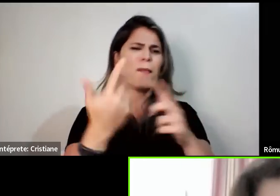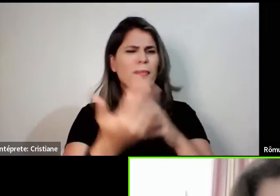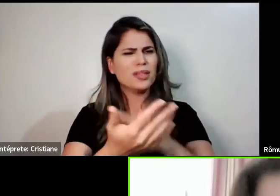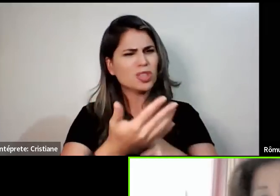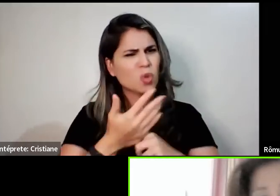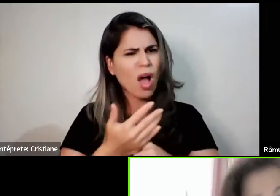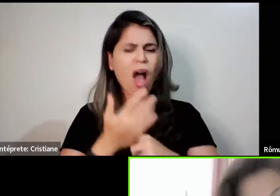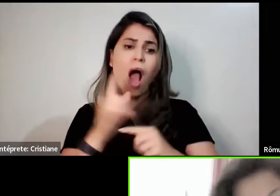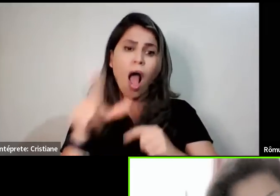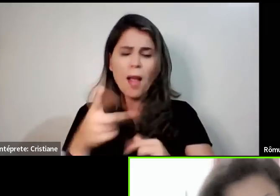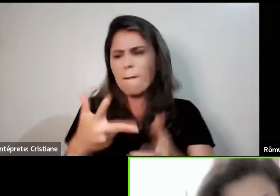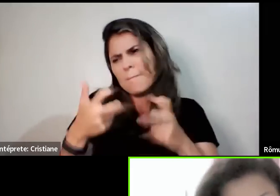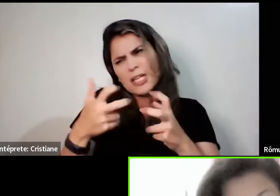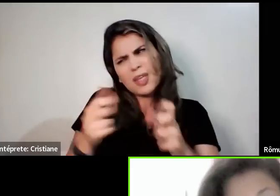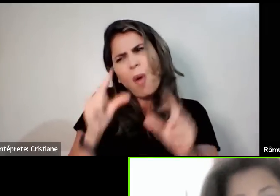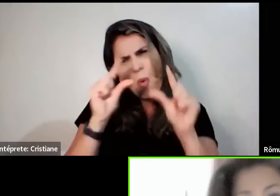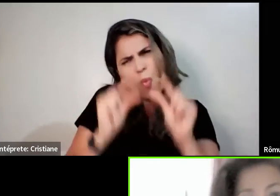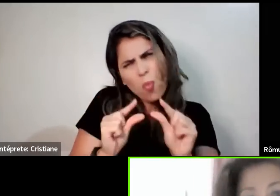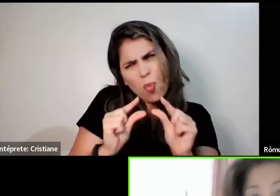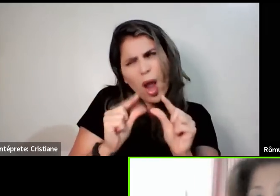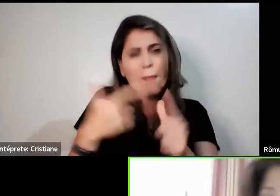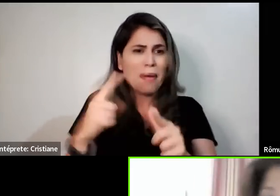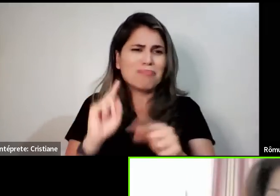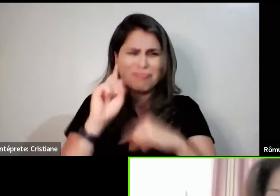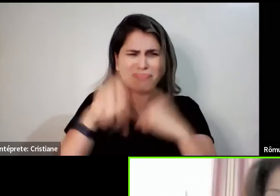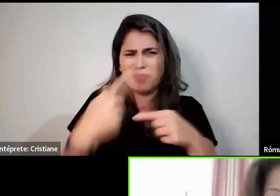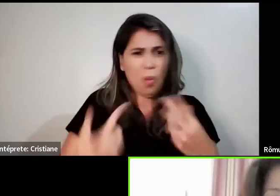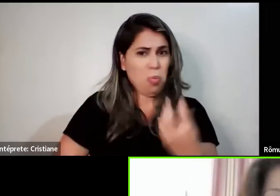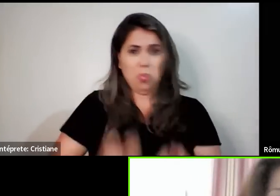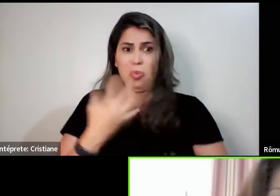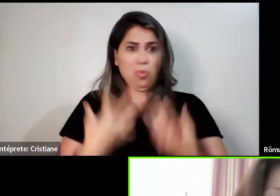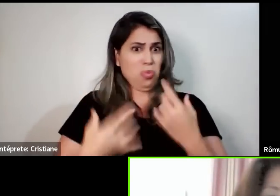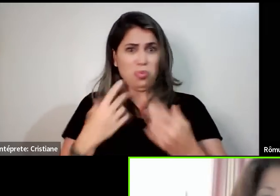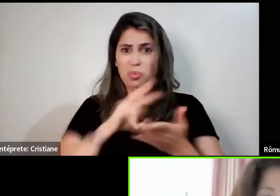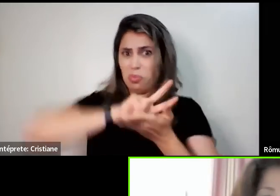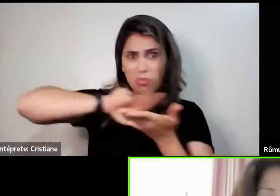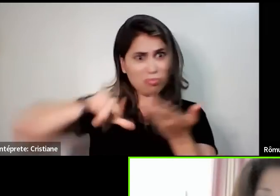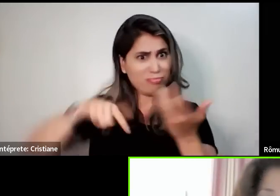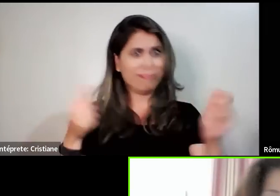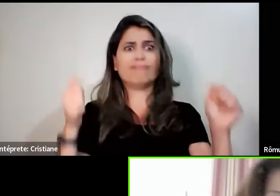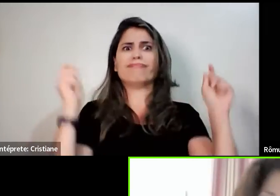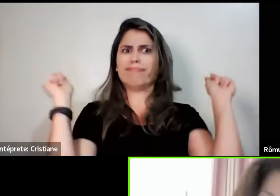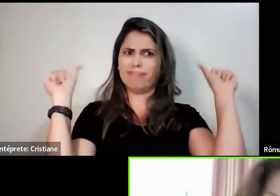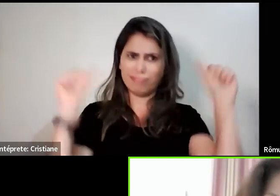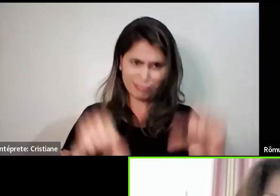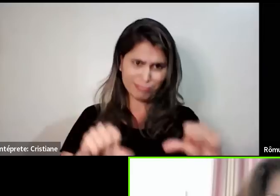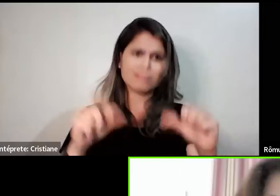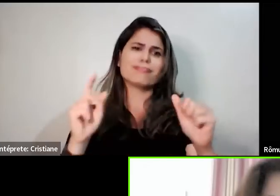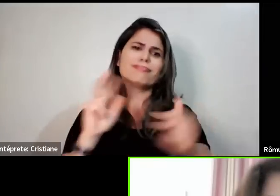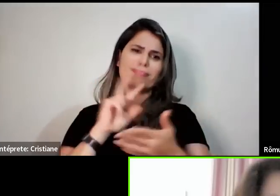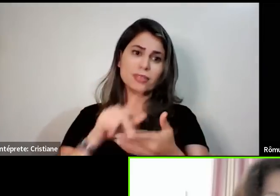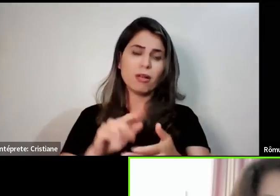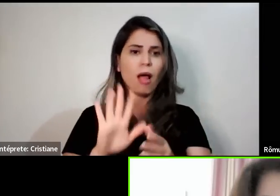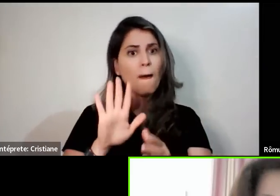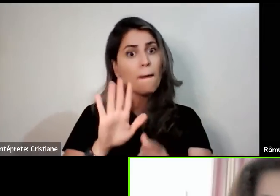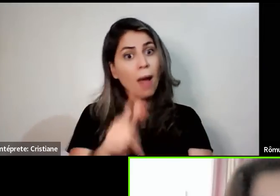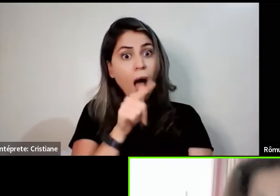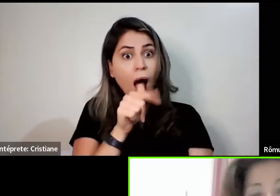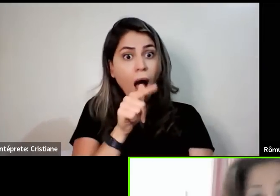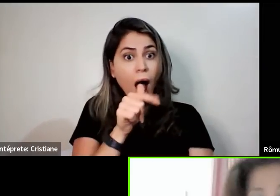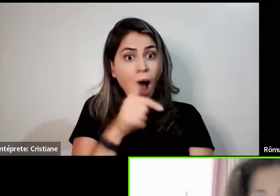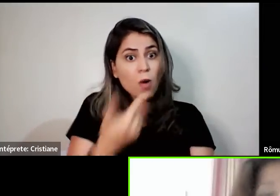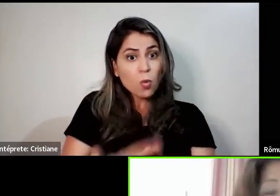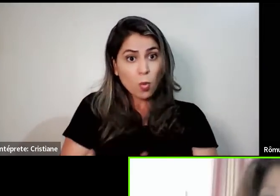melhorava um pouco e depois voltava de novo. E, com o projeto Saúde da Tmol, eu estou